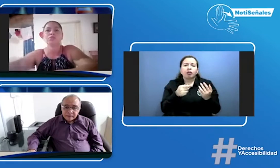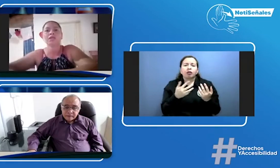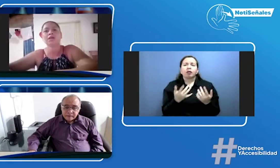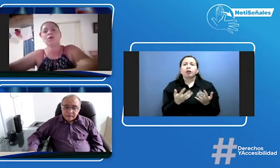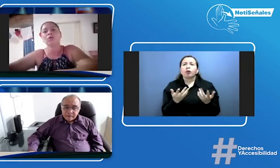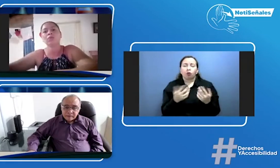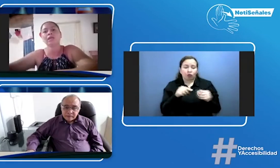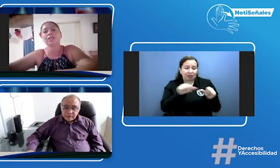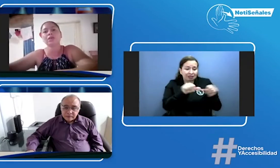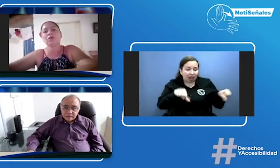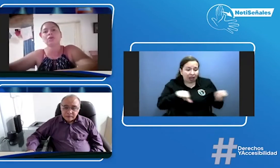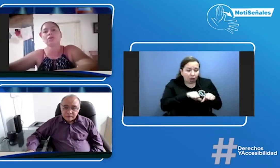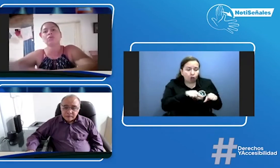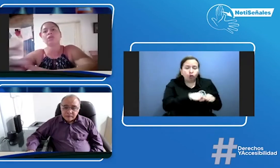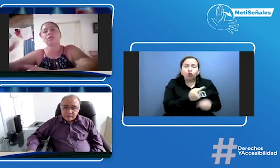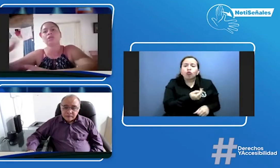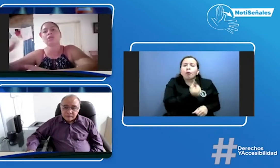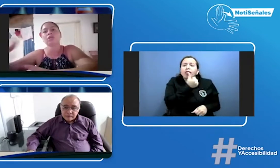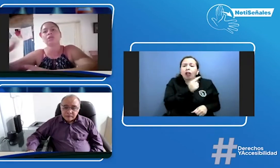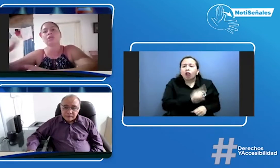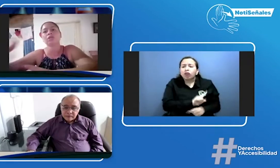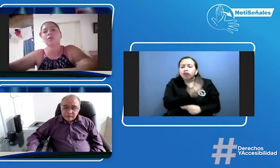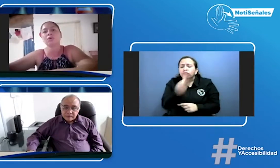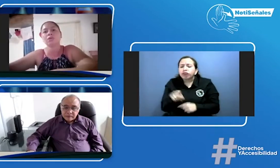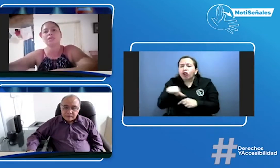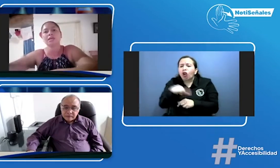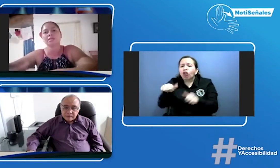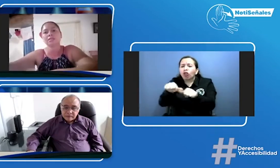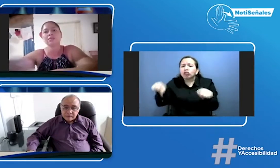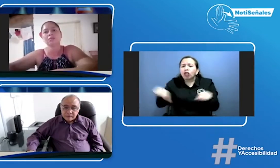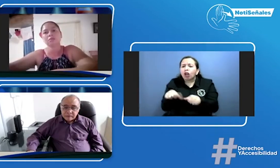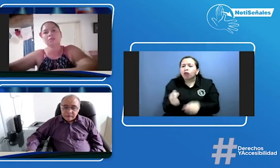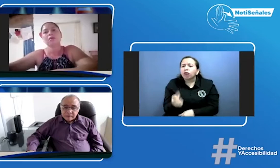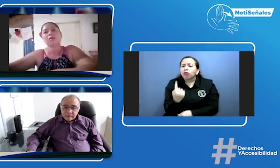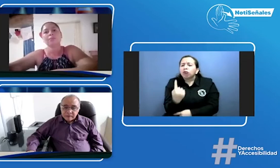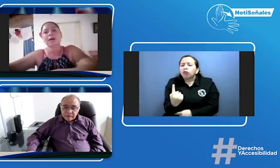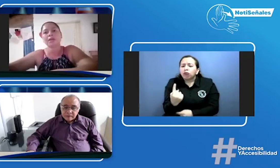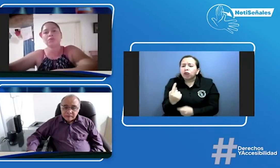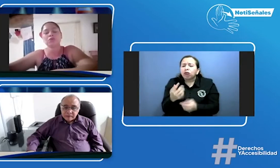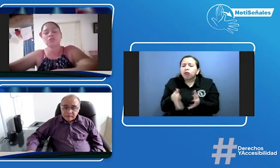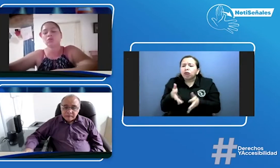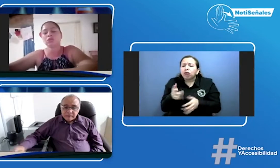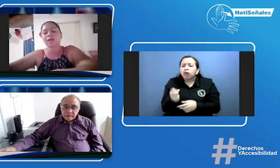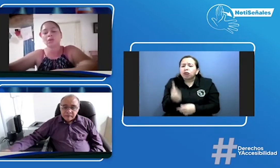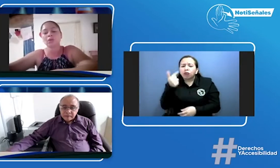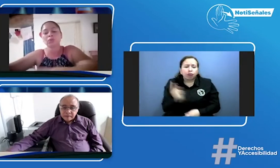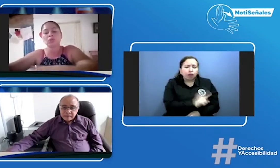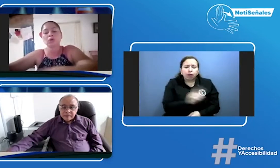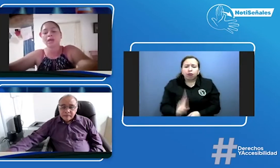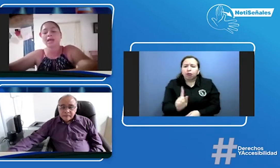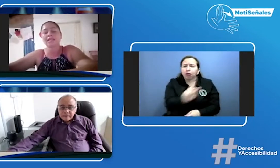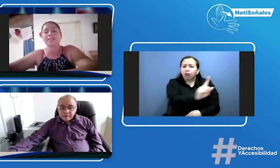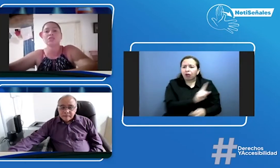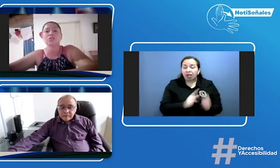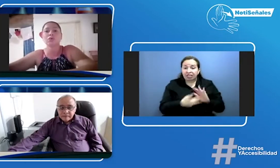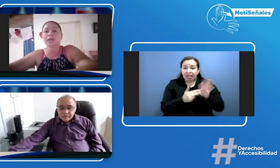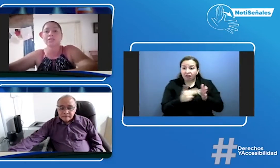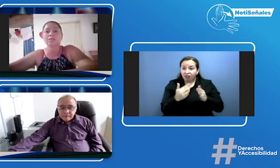salón un ratito en otro ratito están en otro salón y así van ellos ellos no están como todas las seis horas en